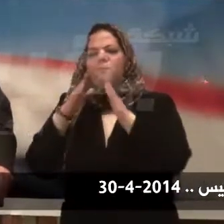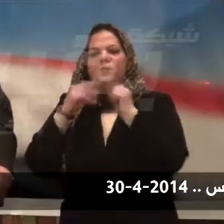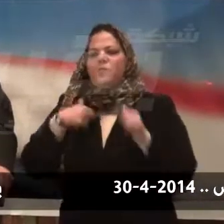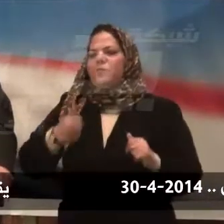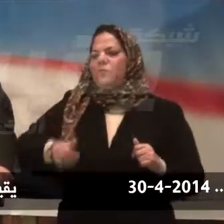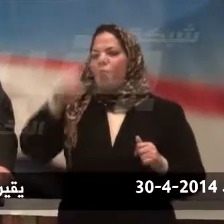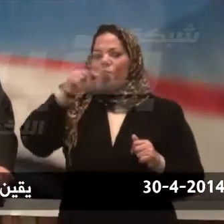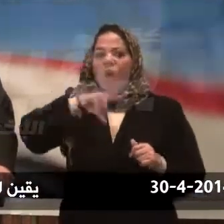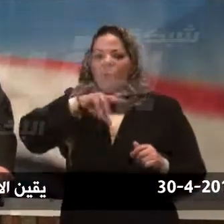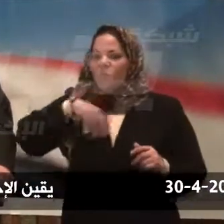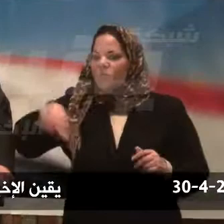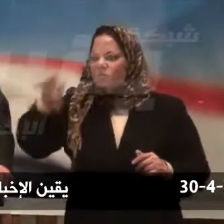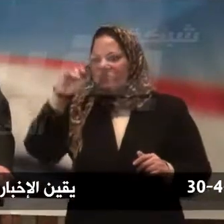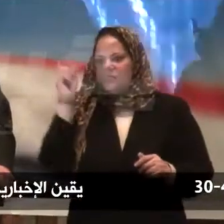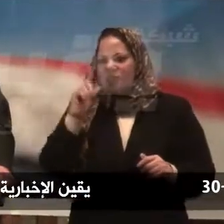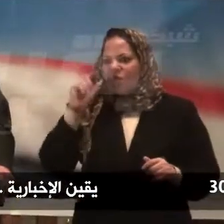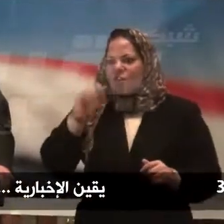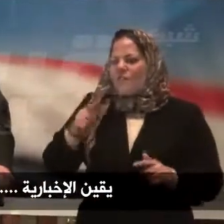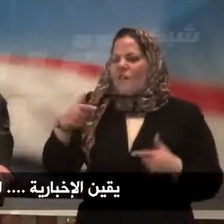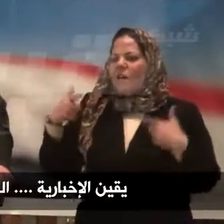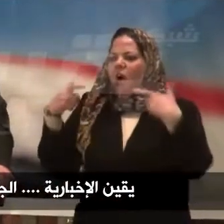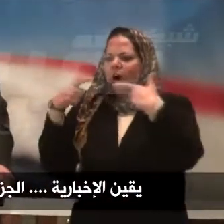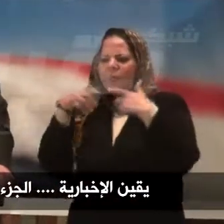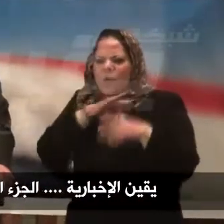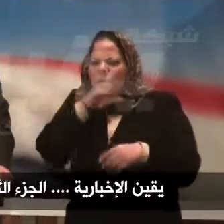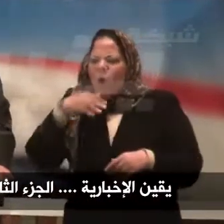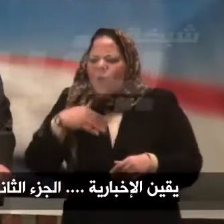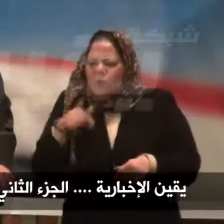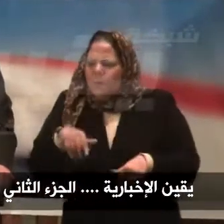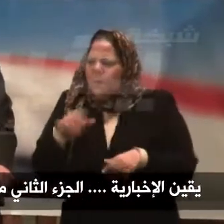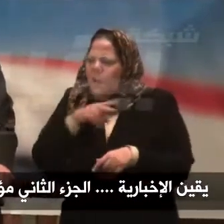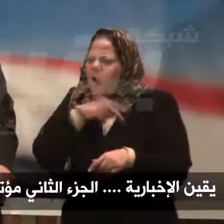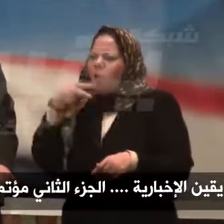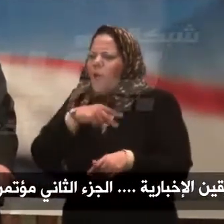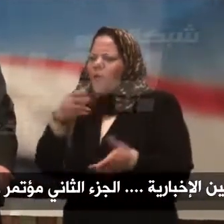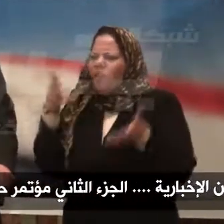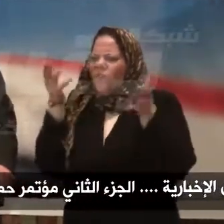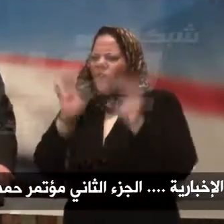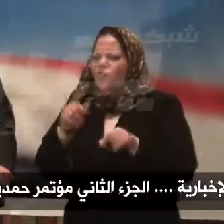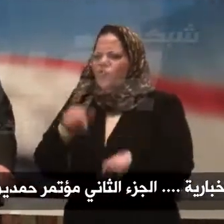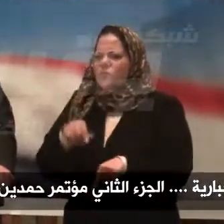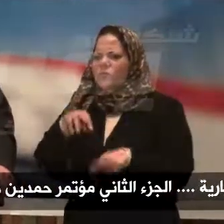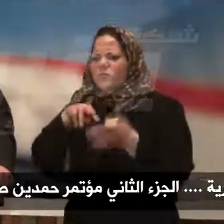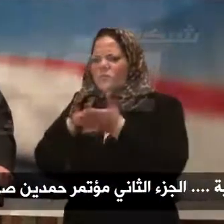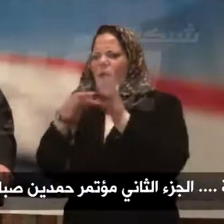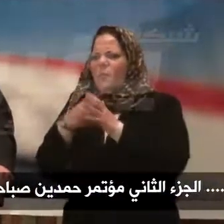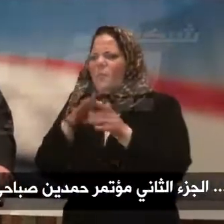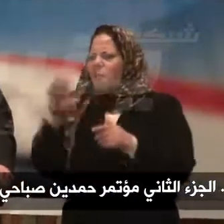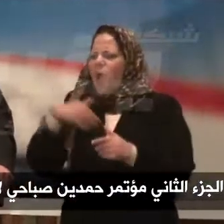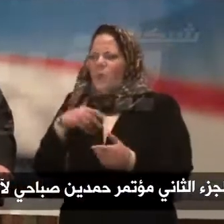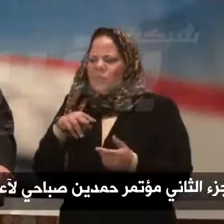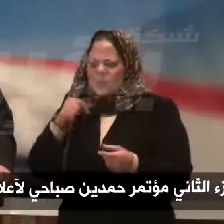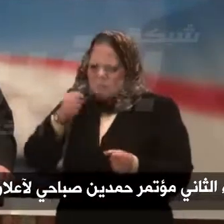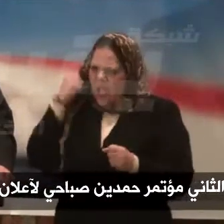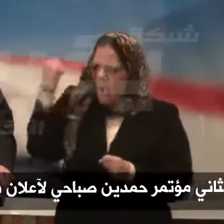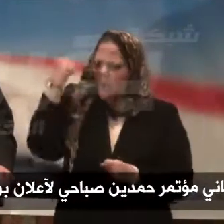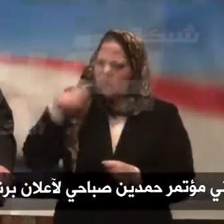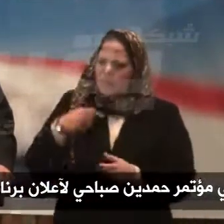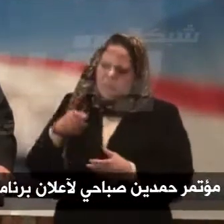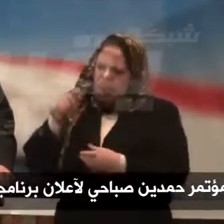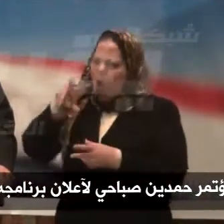كده الحرب ضد الفساد هي مقدمة الانتصار